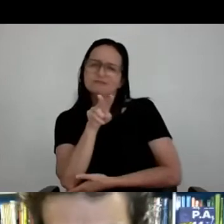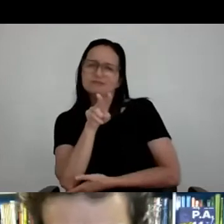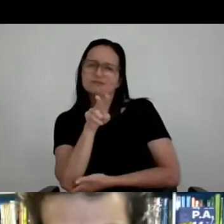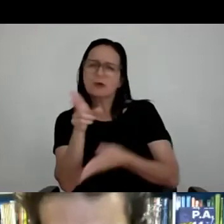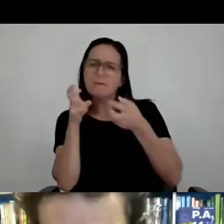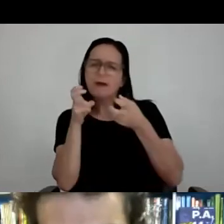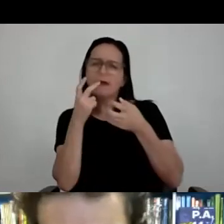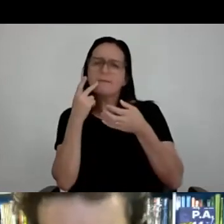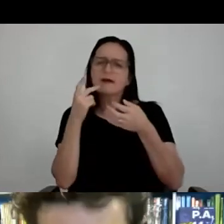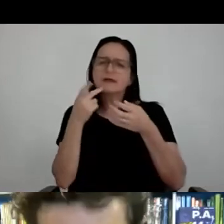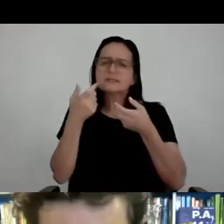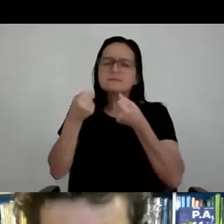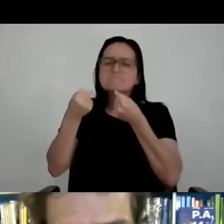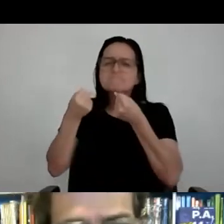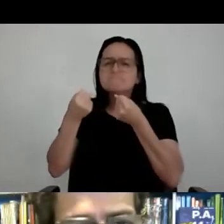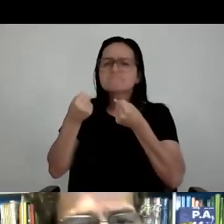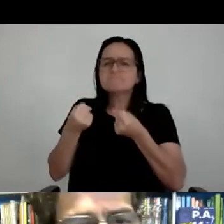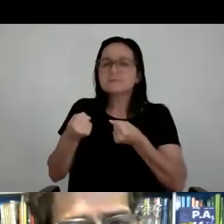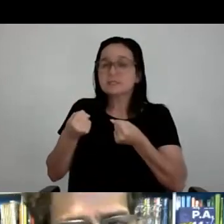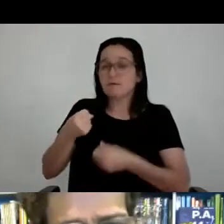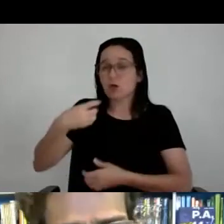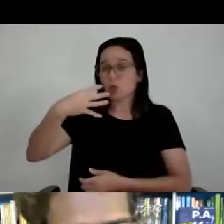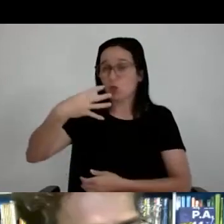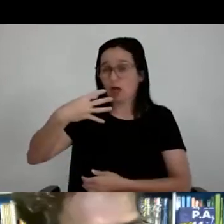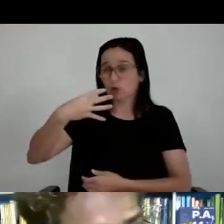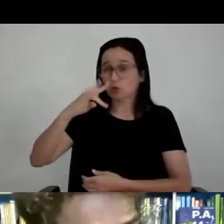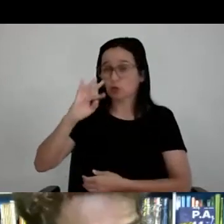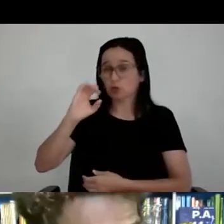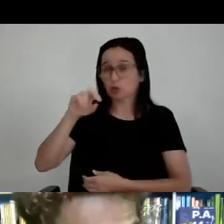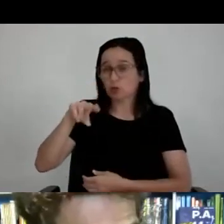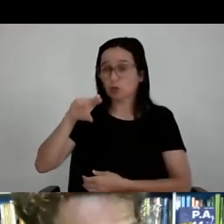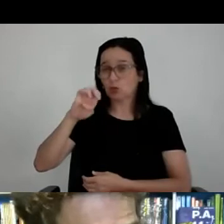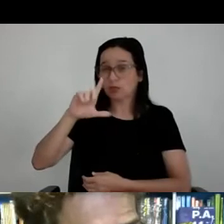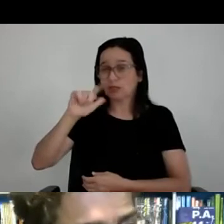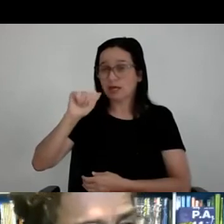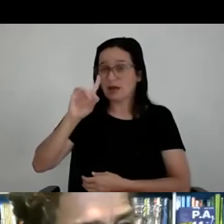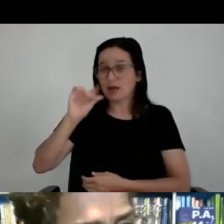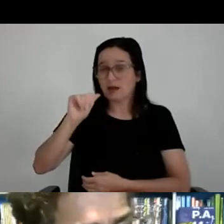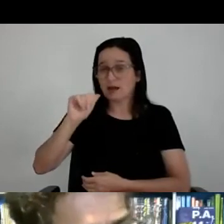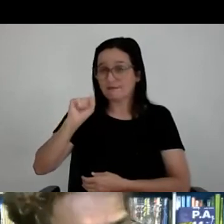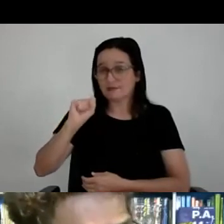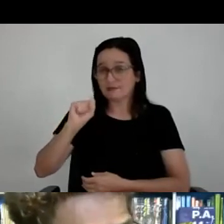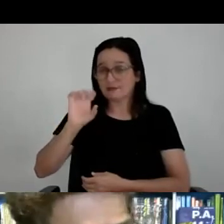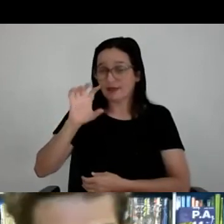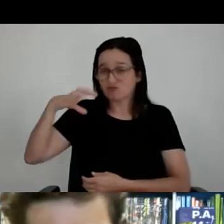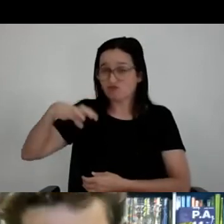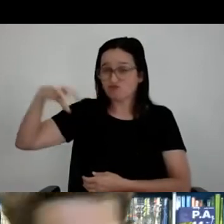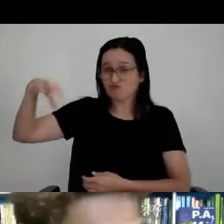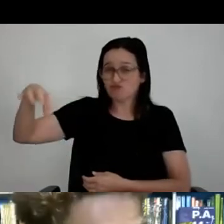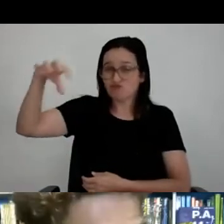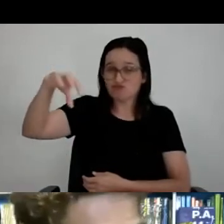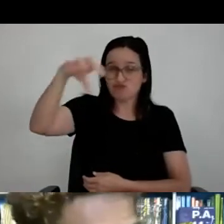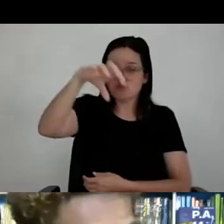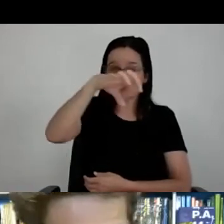anel desse pesava quatro toneladas, que quatro toneladas cada torre dessa. Além disso, como é que você